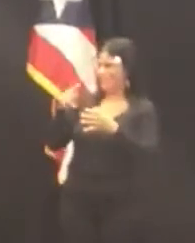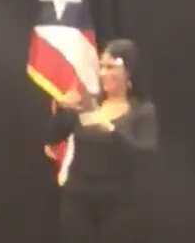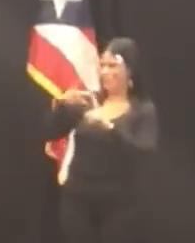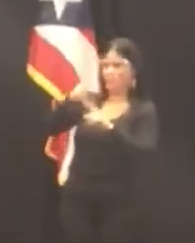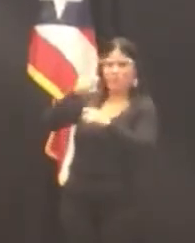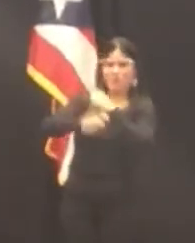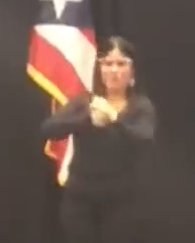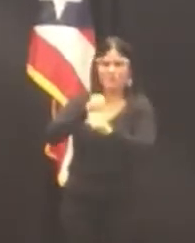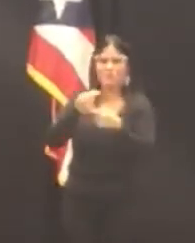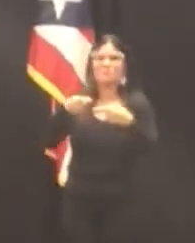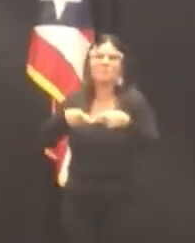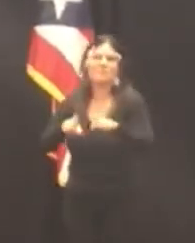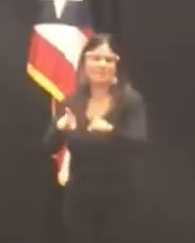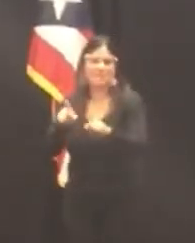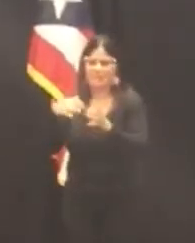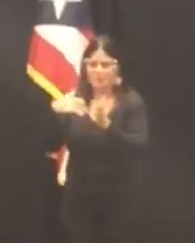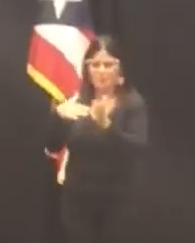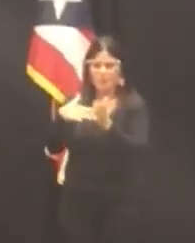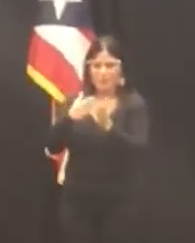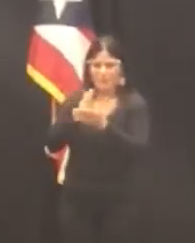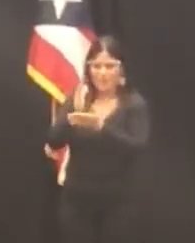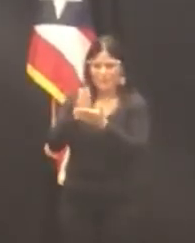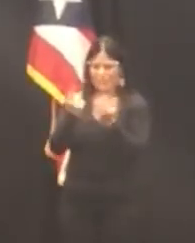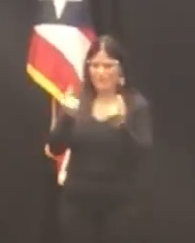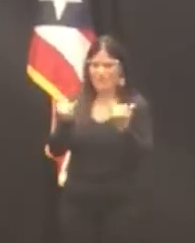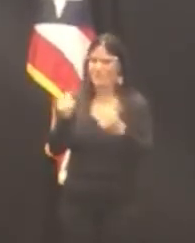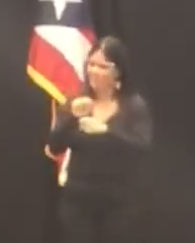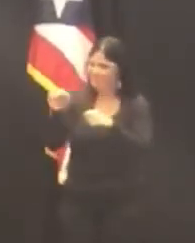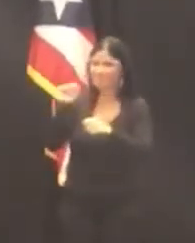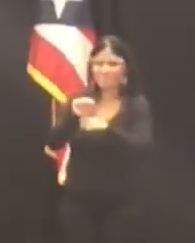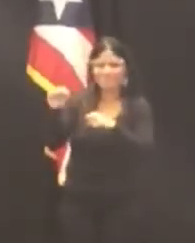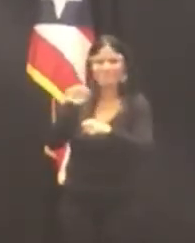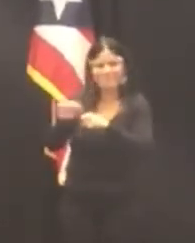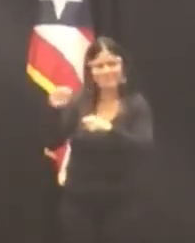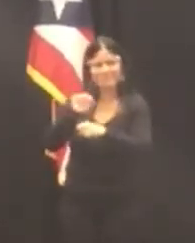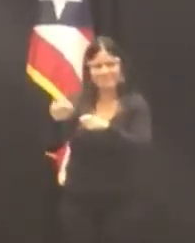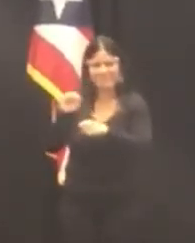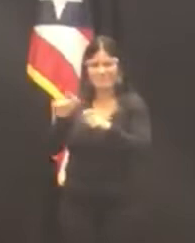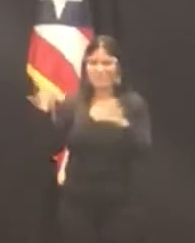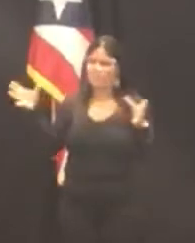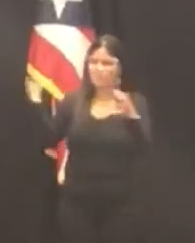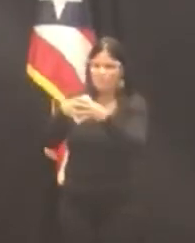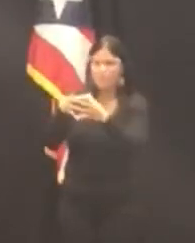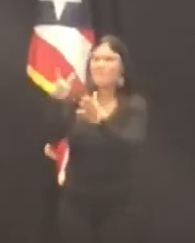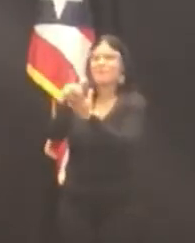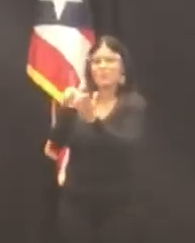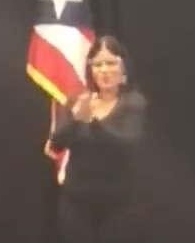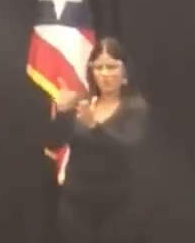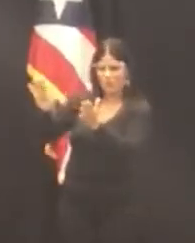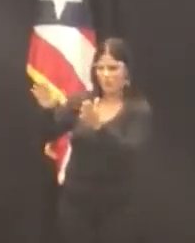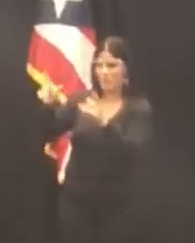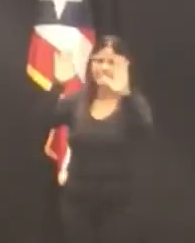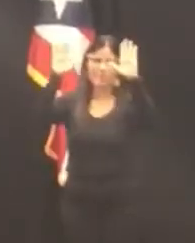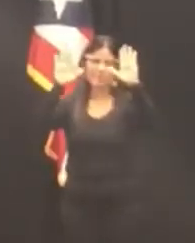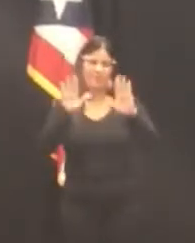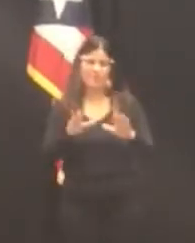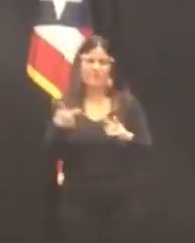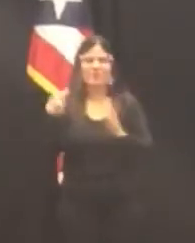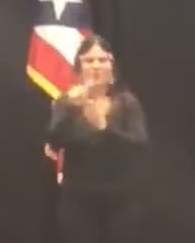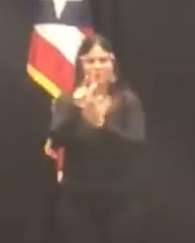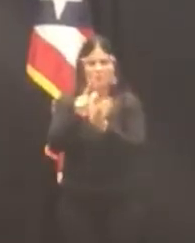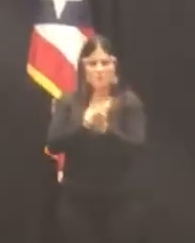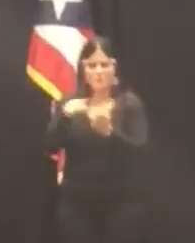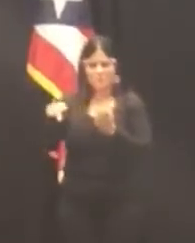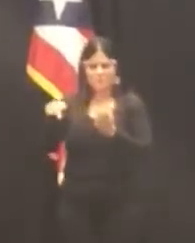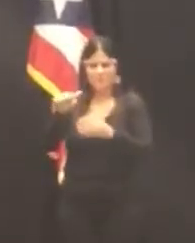estudiaba Derecho, laboró como paralegal en el bufete de abogados de los prominentes licenciados Álvaro Calderón